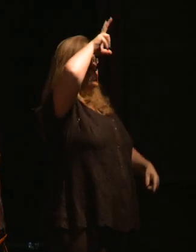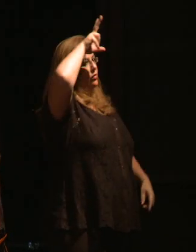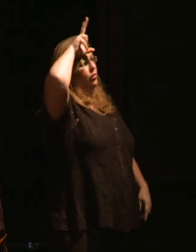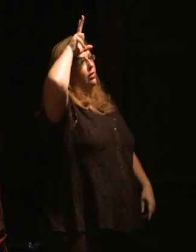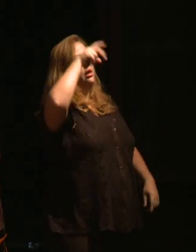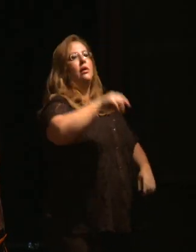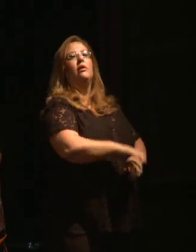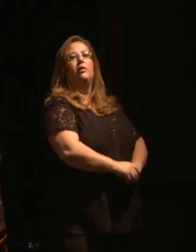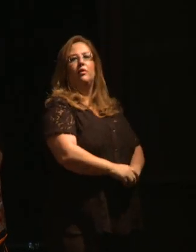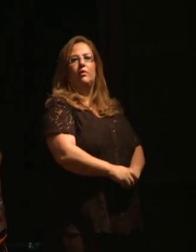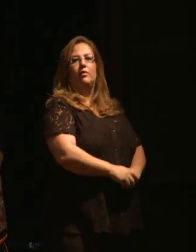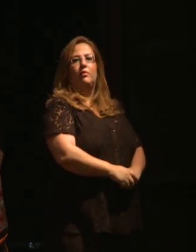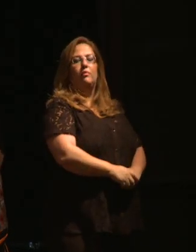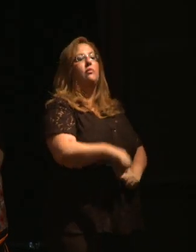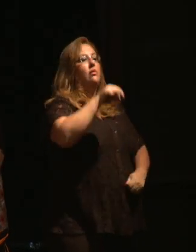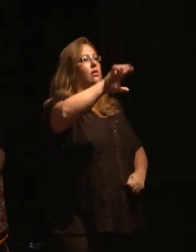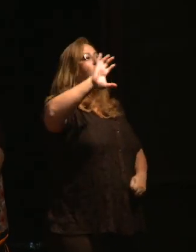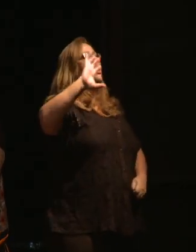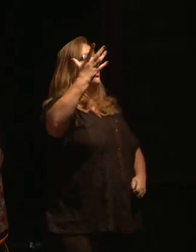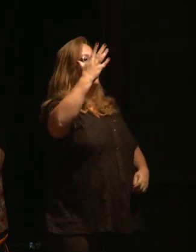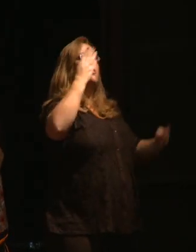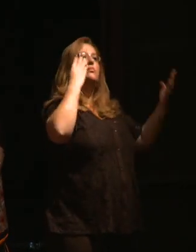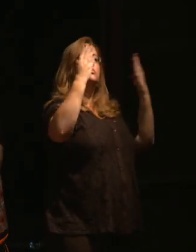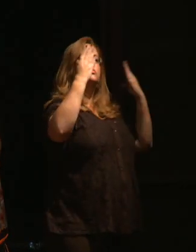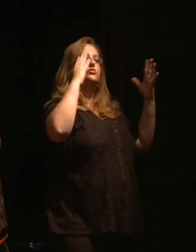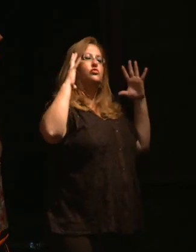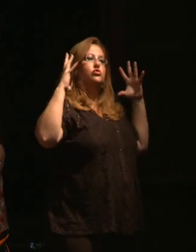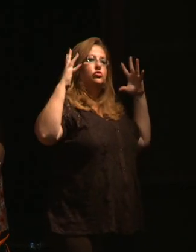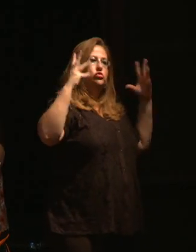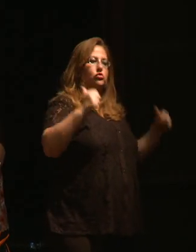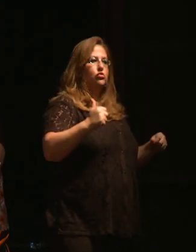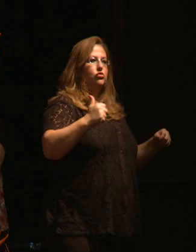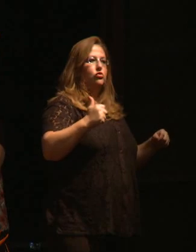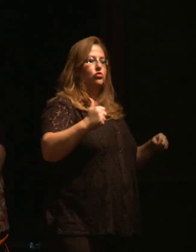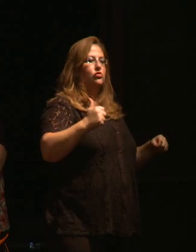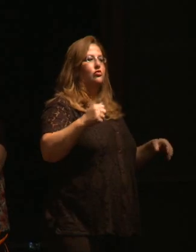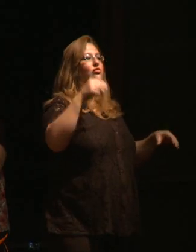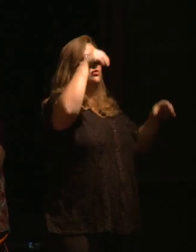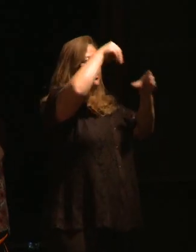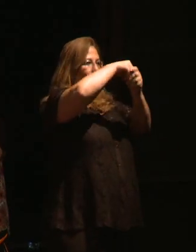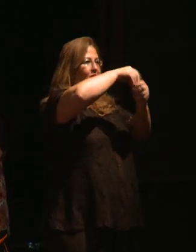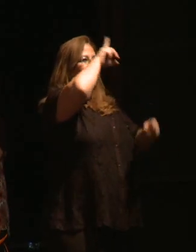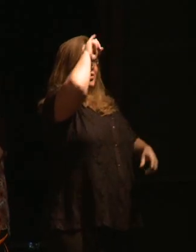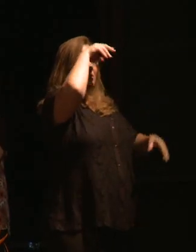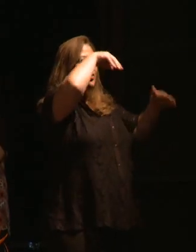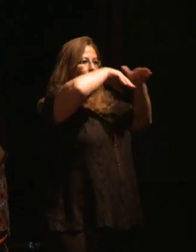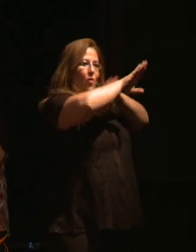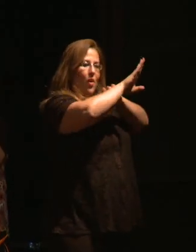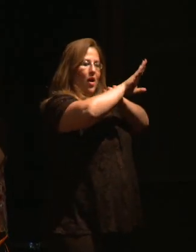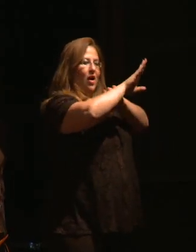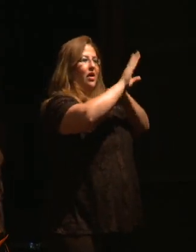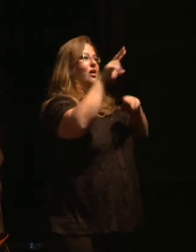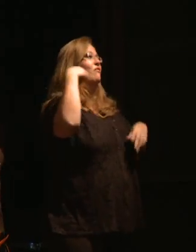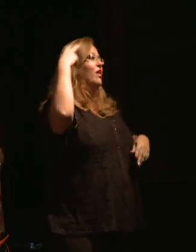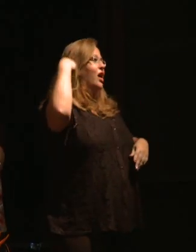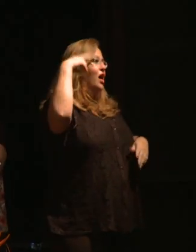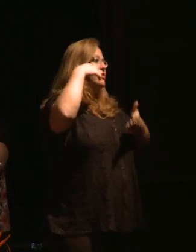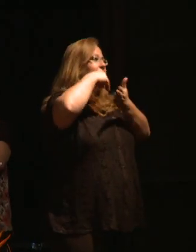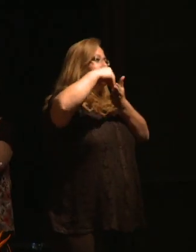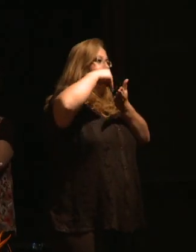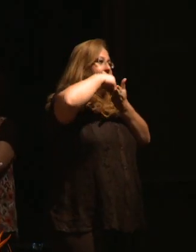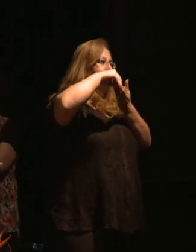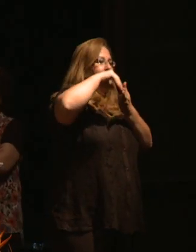E aí, psicólogos e psicólogas internam prefeitos, vereadores, secretários que